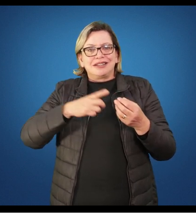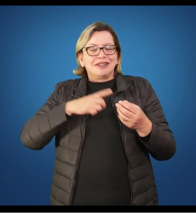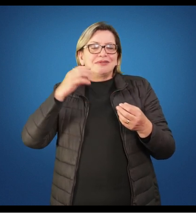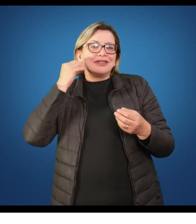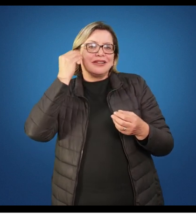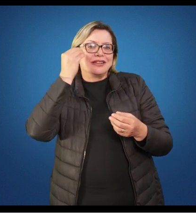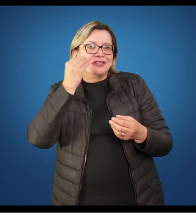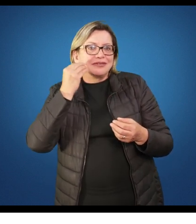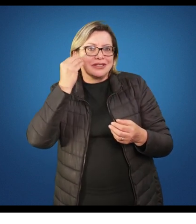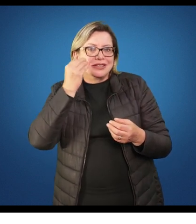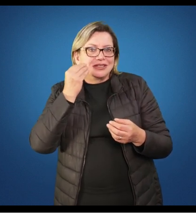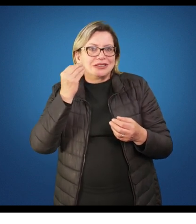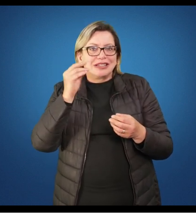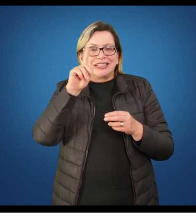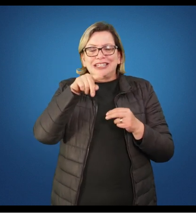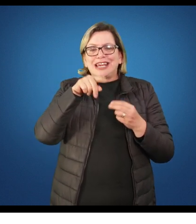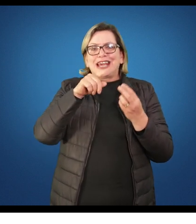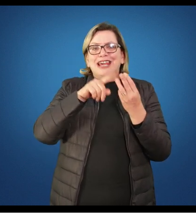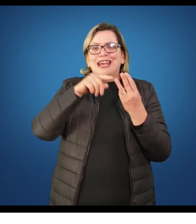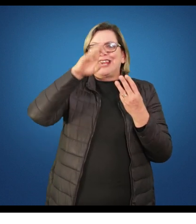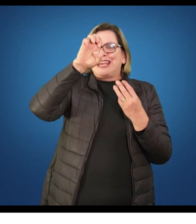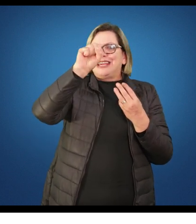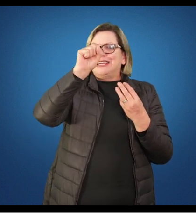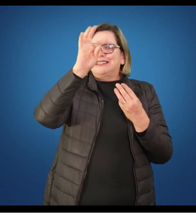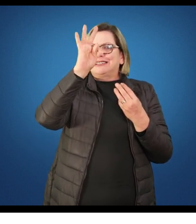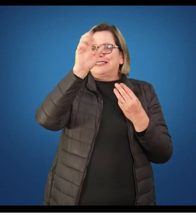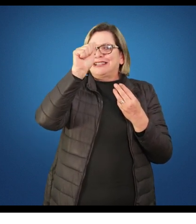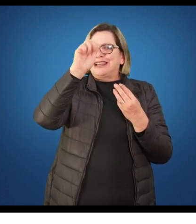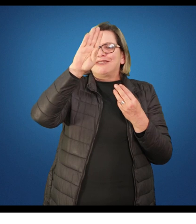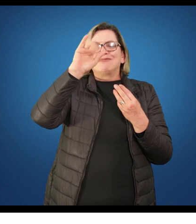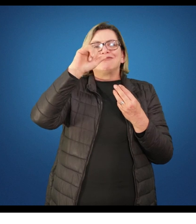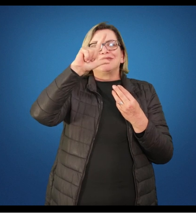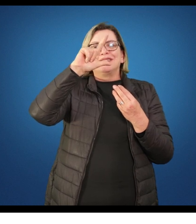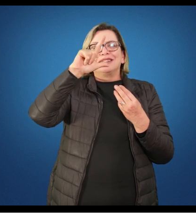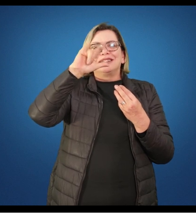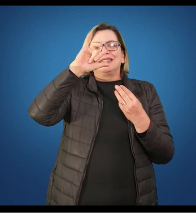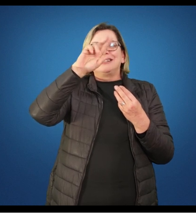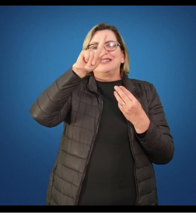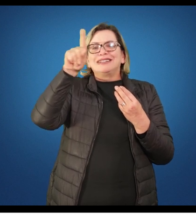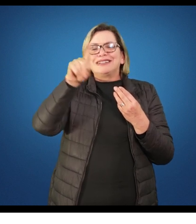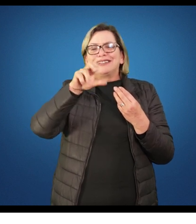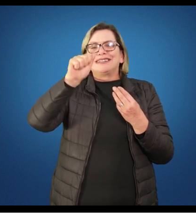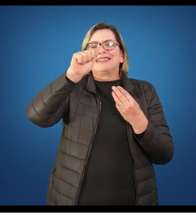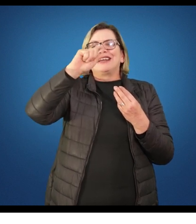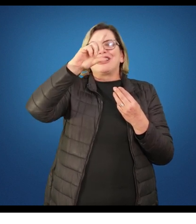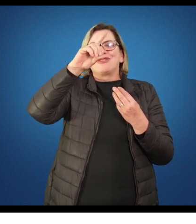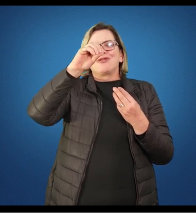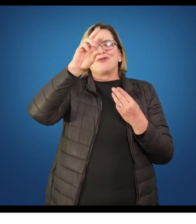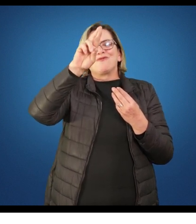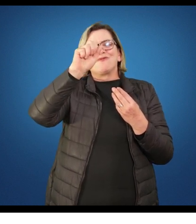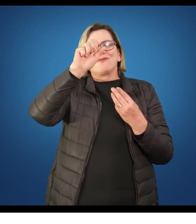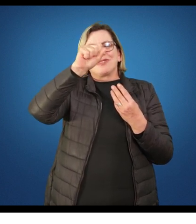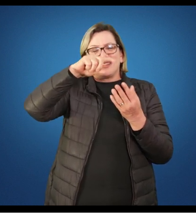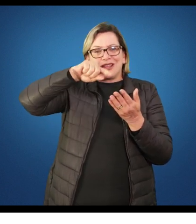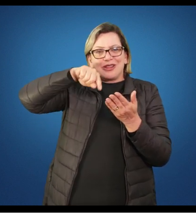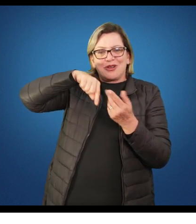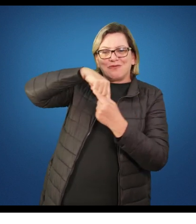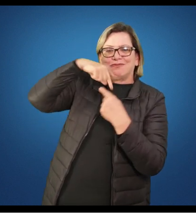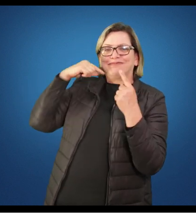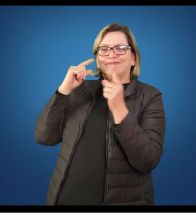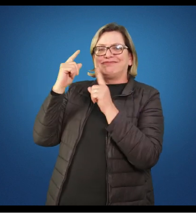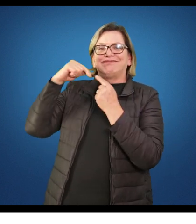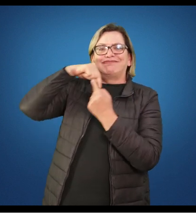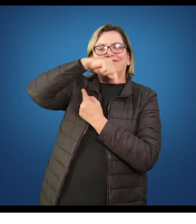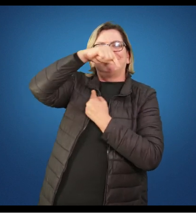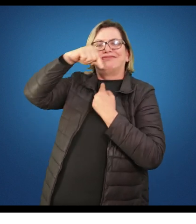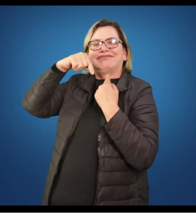experiências que nós chamamos de estabilizadoras ou de equilíbrio, que envolve girar, equilibrar, os giros do tronco.